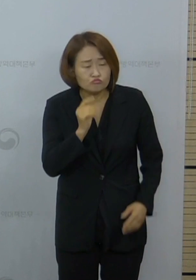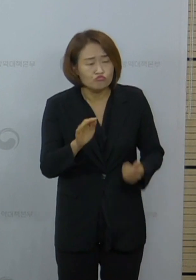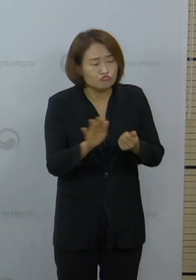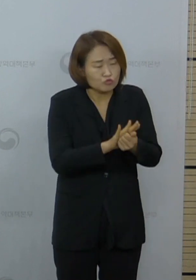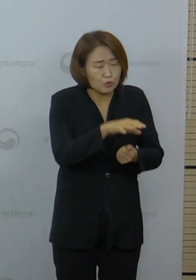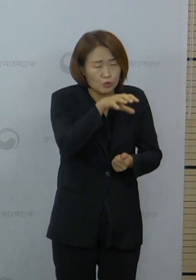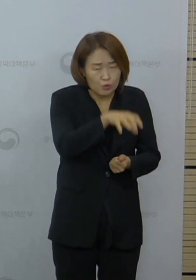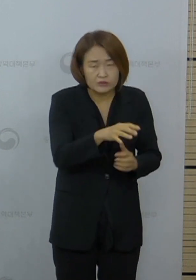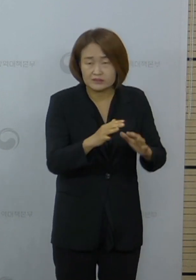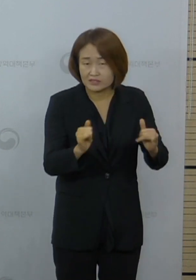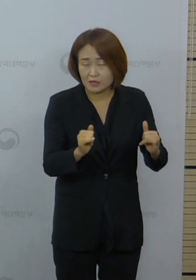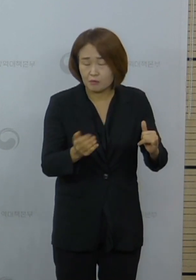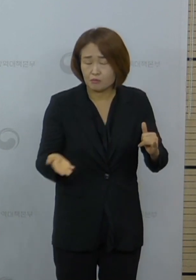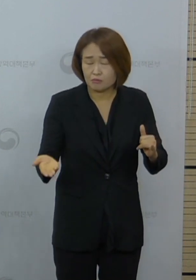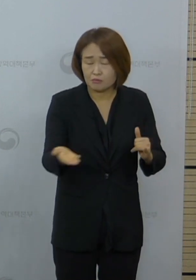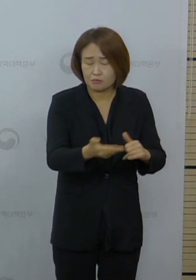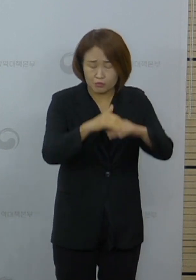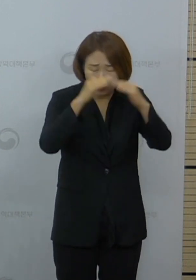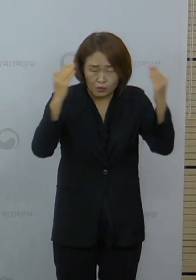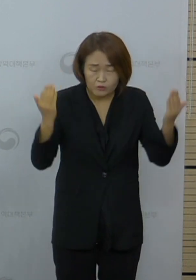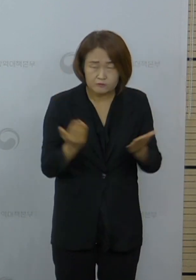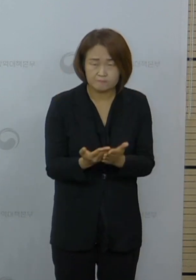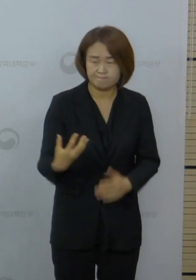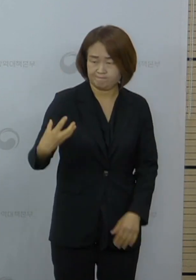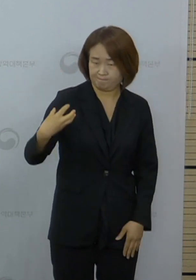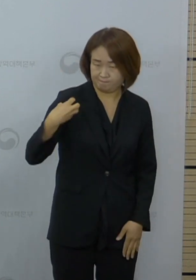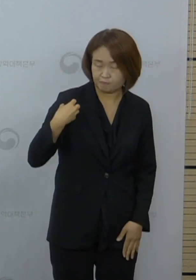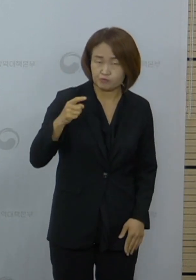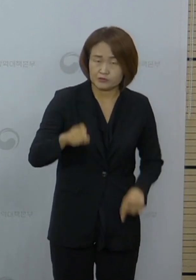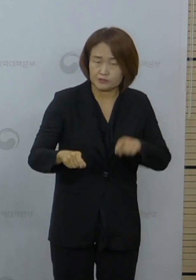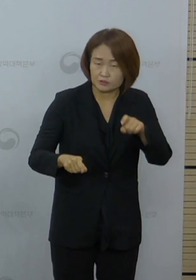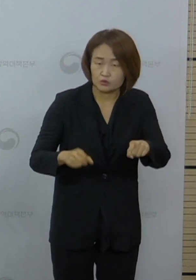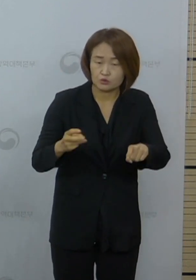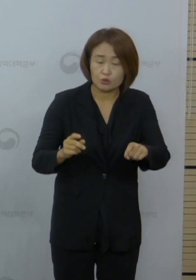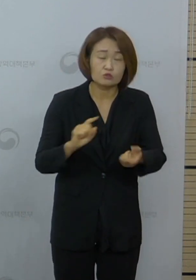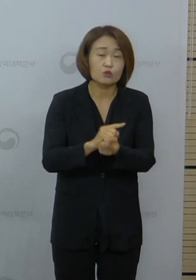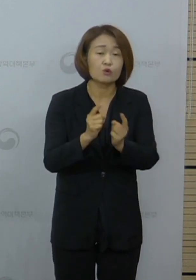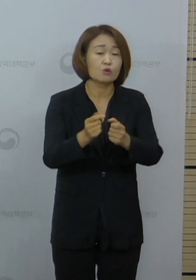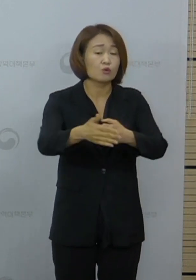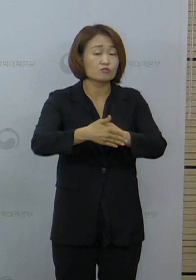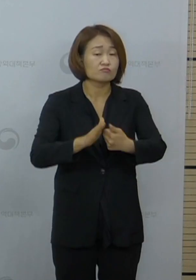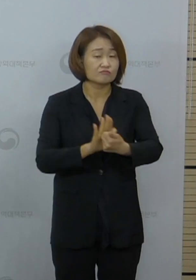감염 예방을 위한 책임 있는 실천과 협조가 필요한 상황입니다.